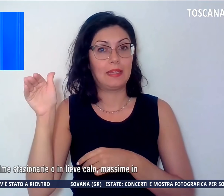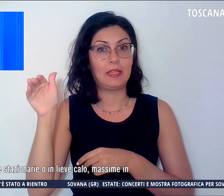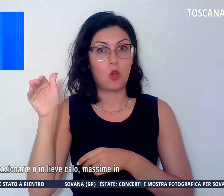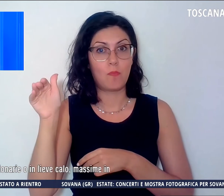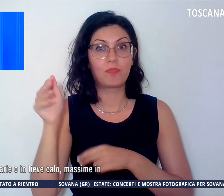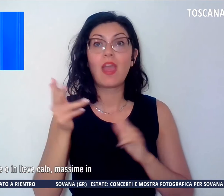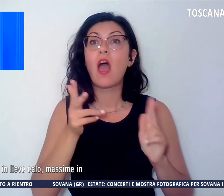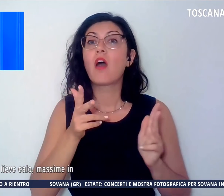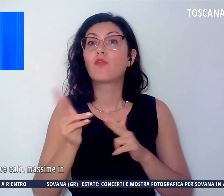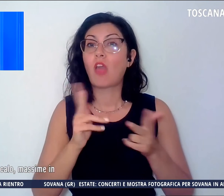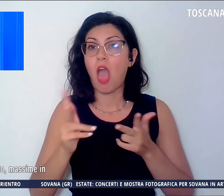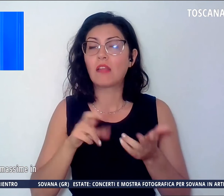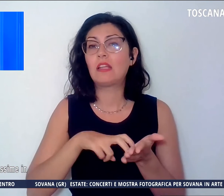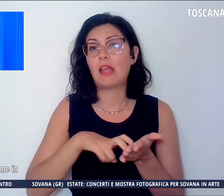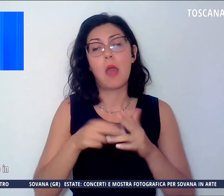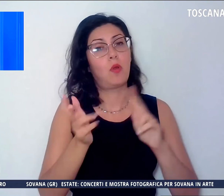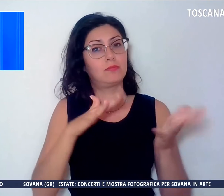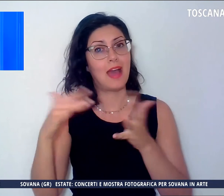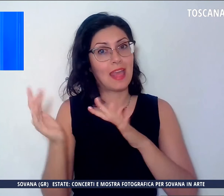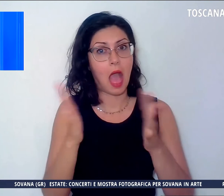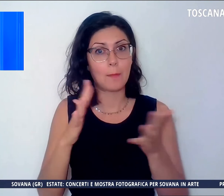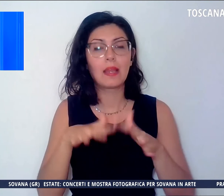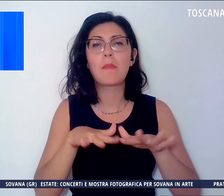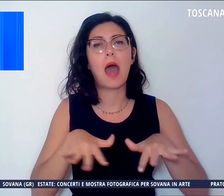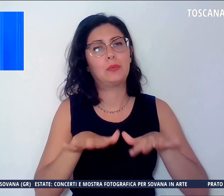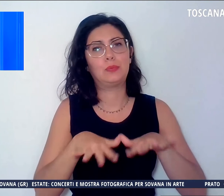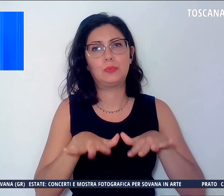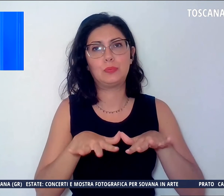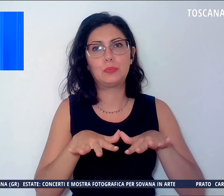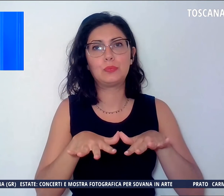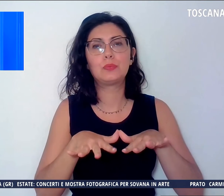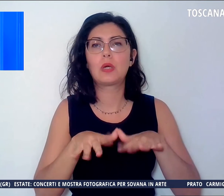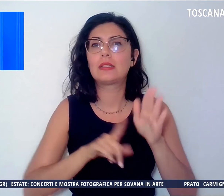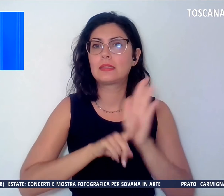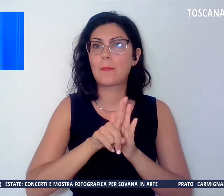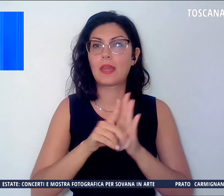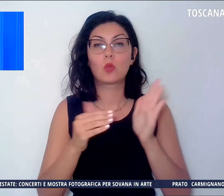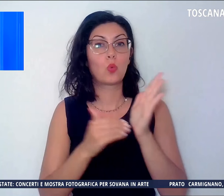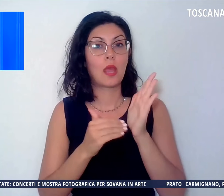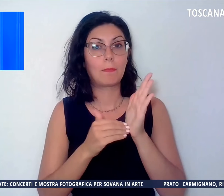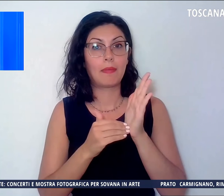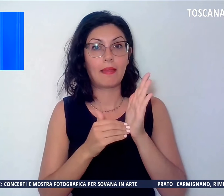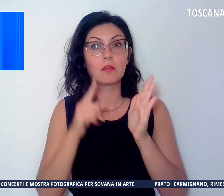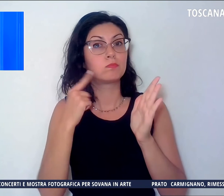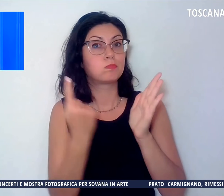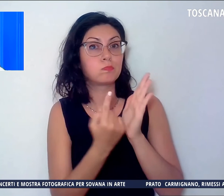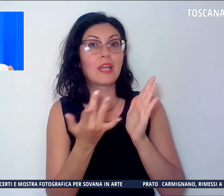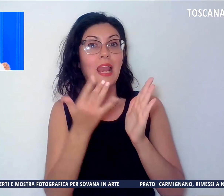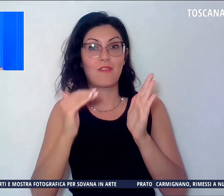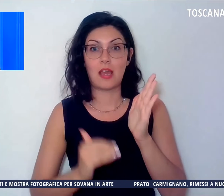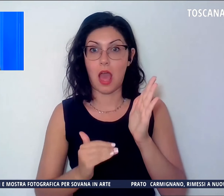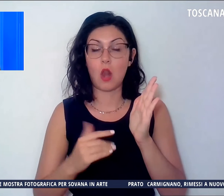deboli variabili, mari poco mossi, temperature minime stazionarie o in lieve calo,